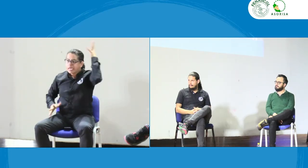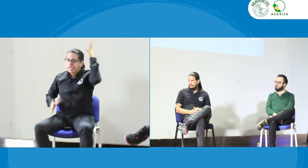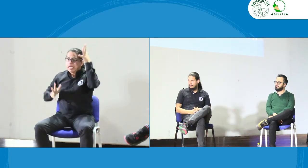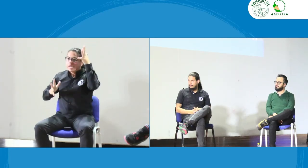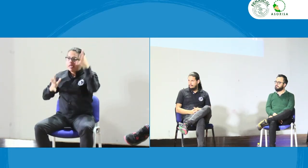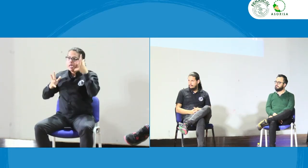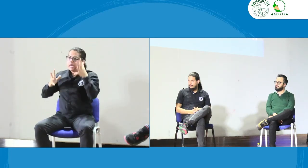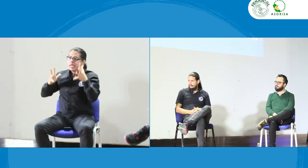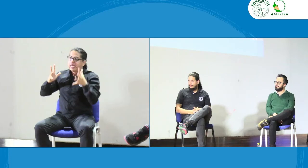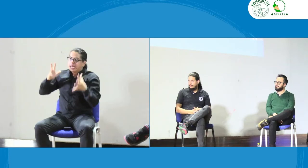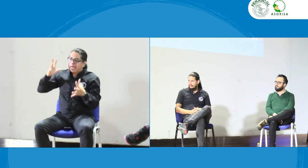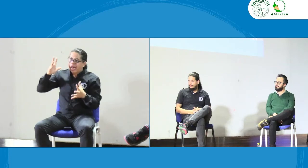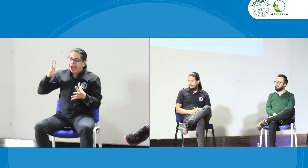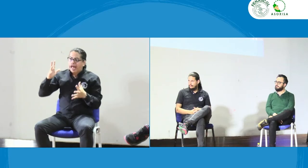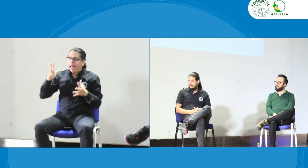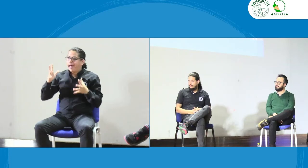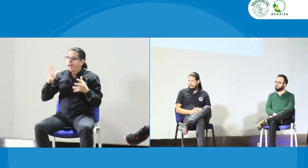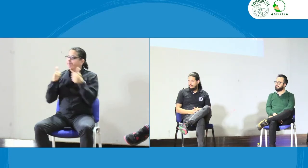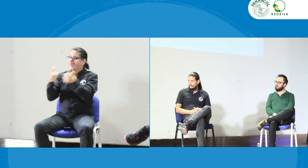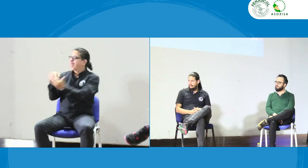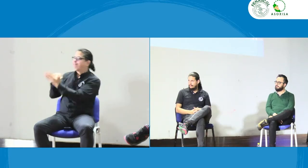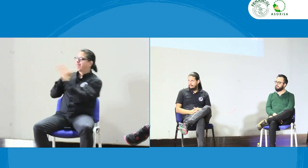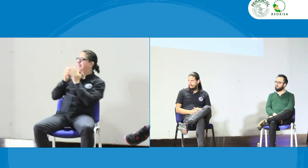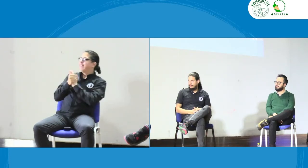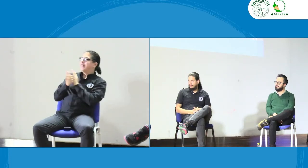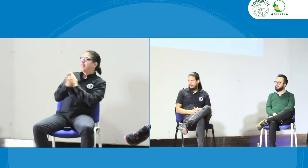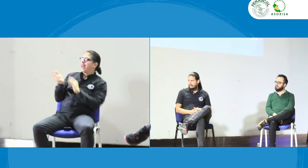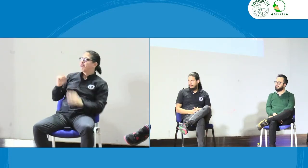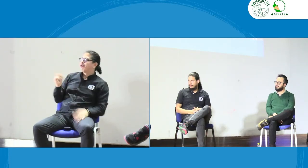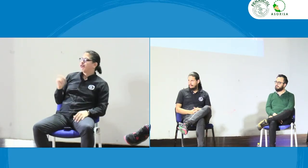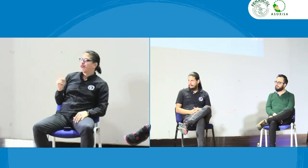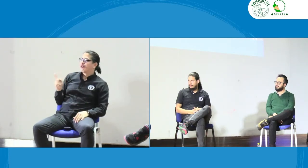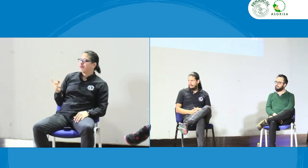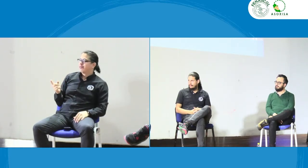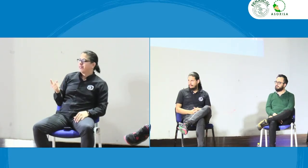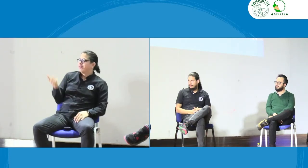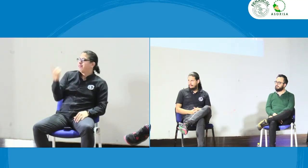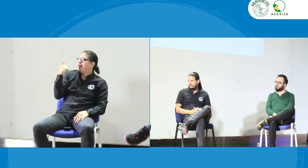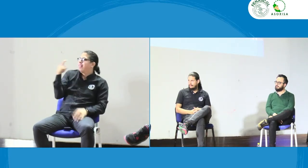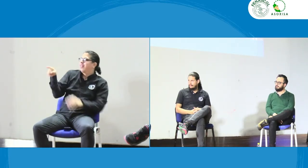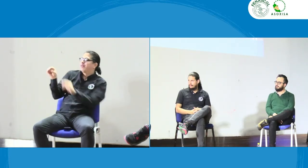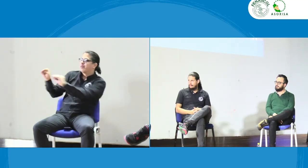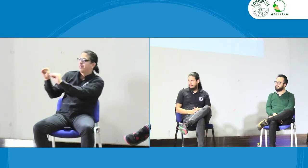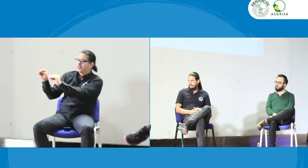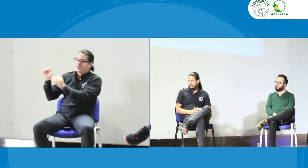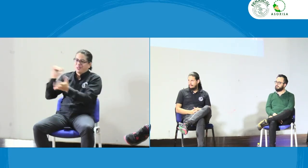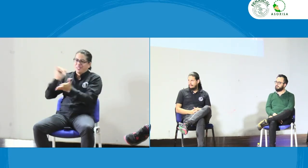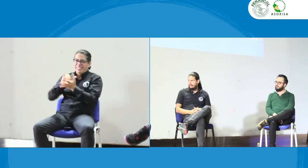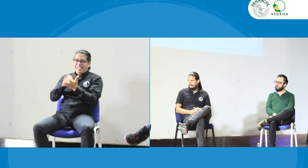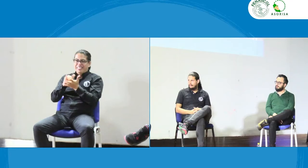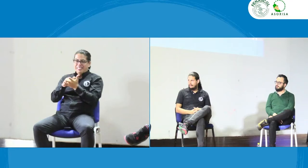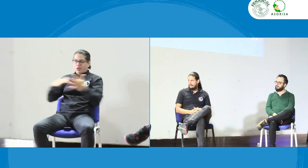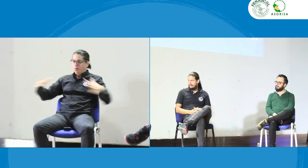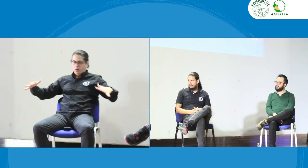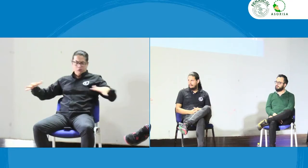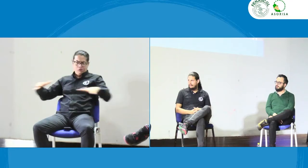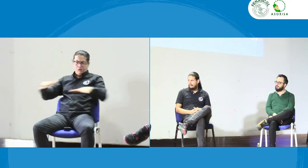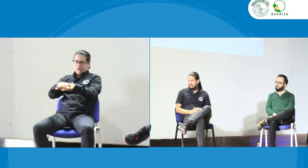los primer intermedio al segundo intermedio pero no tienen las habilidades porque hacen